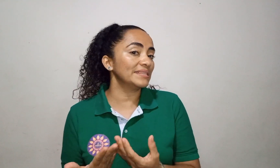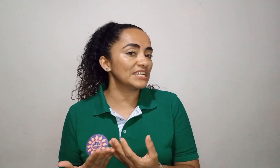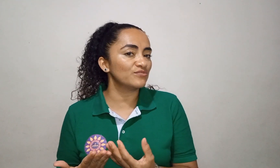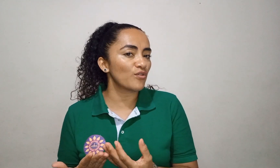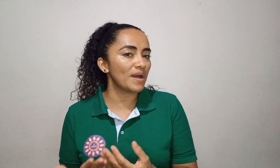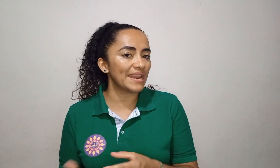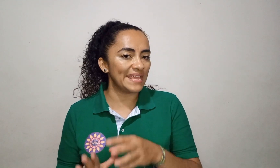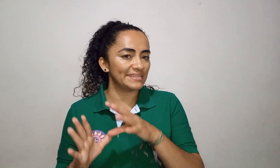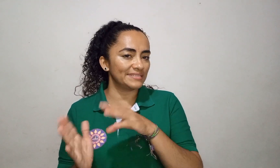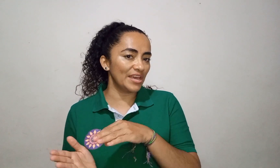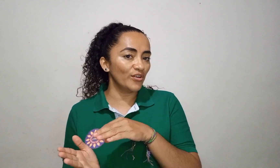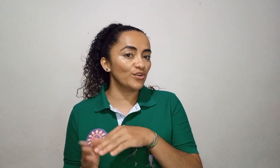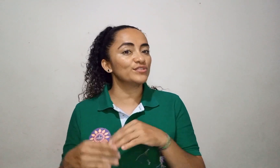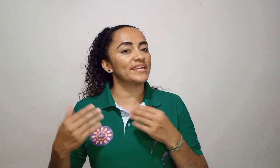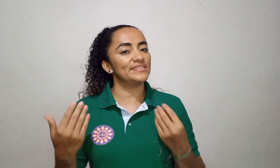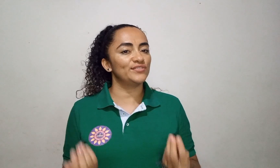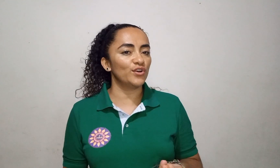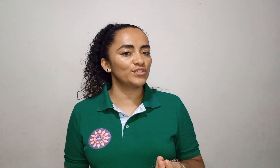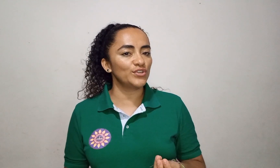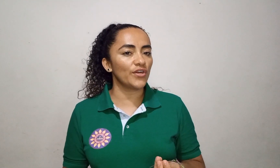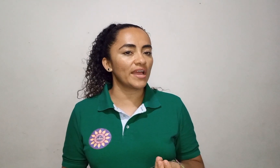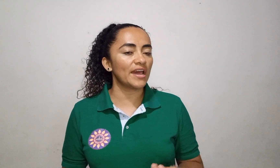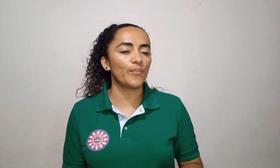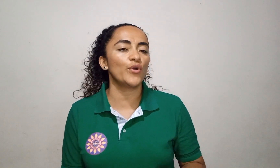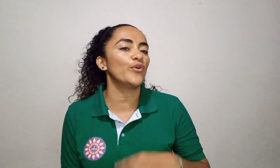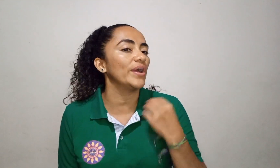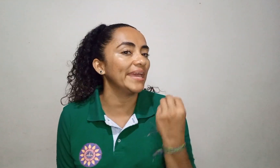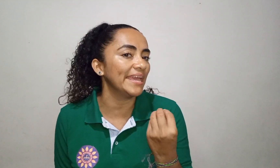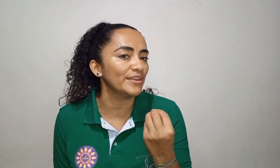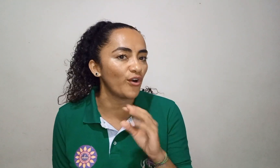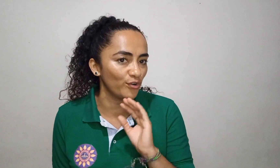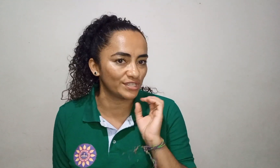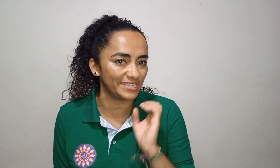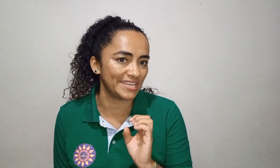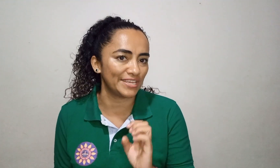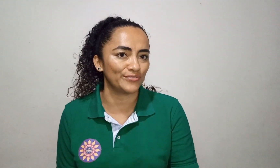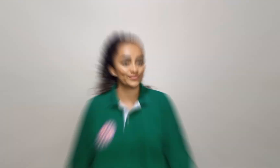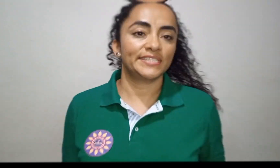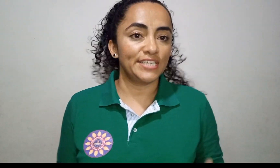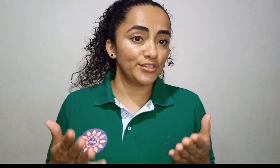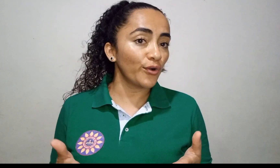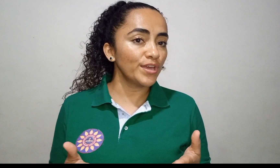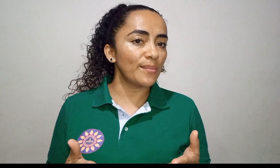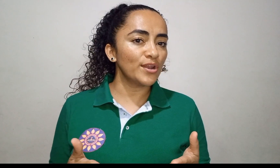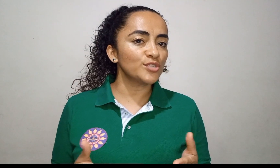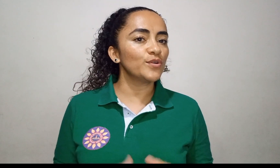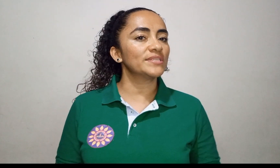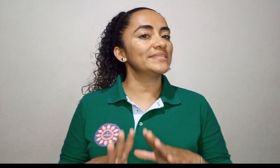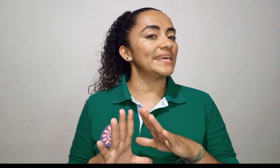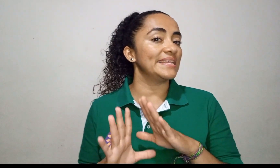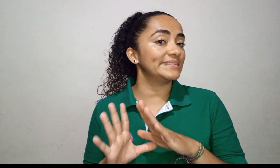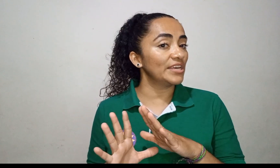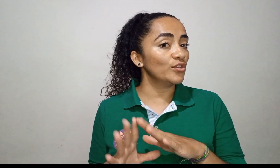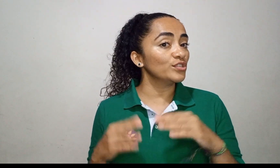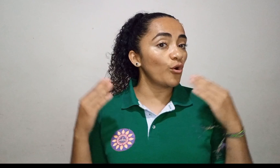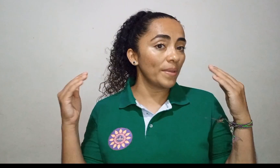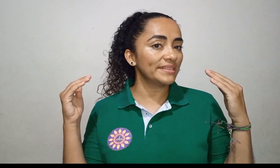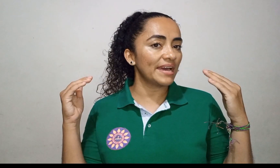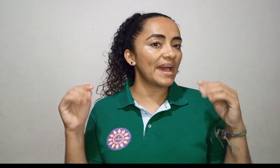transformar el CO2, que es dióxido de carbono, en oxígeno. Si no cuidamos los bosques, el CO2 aumentará